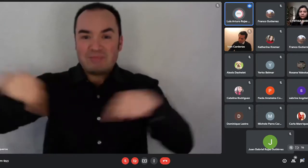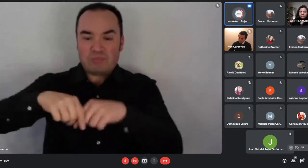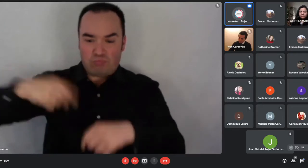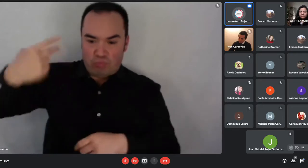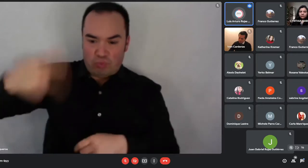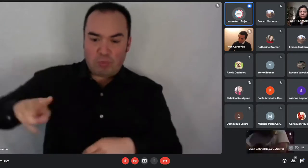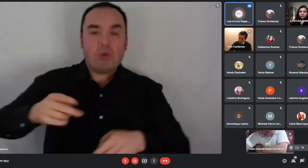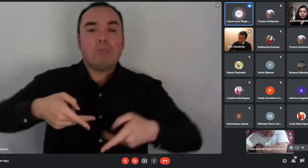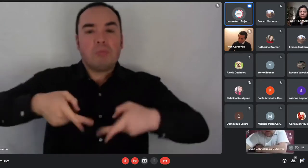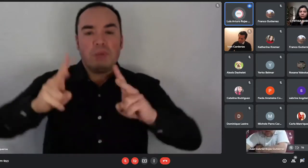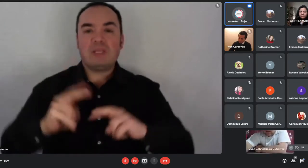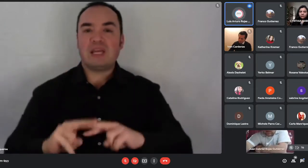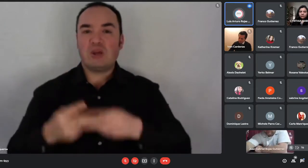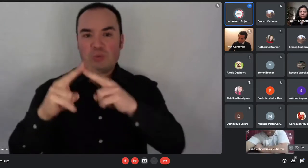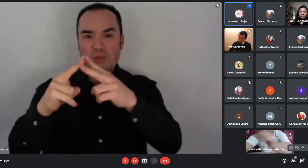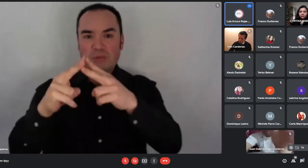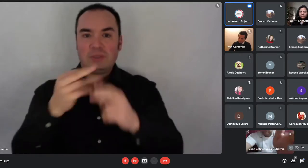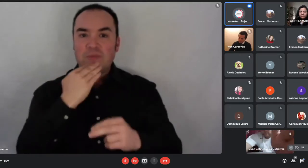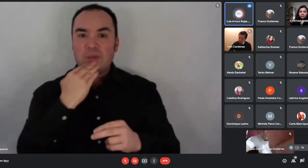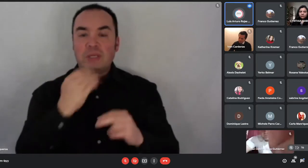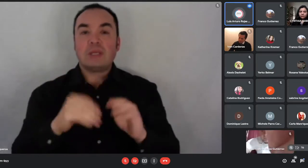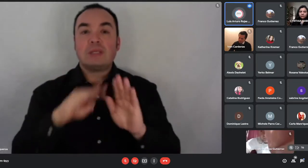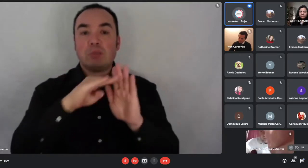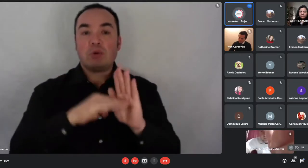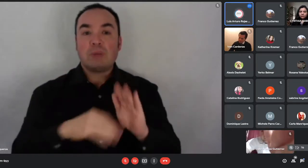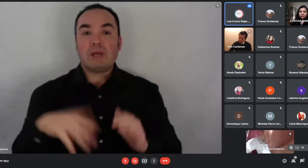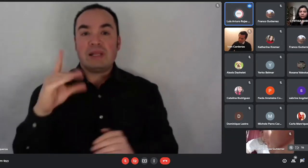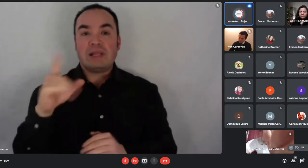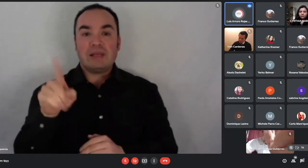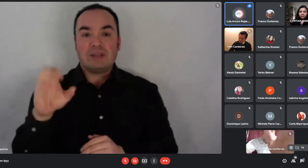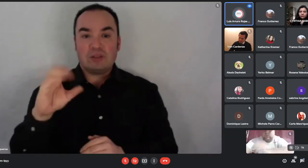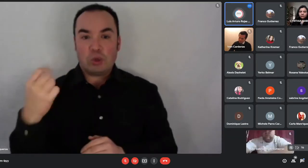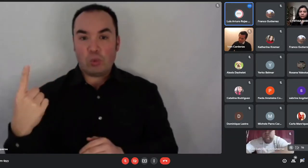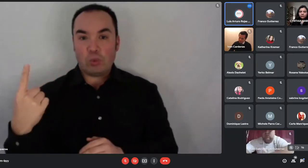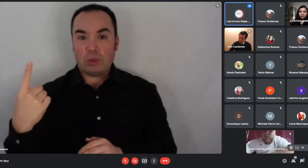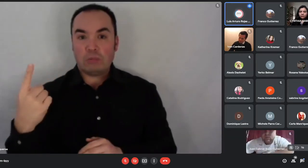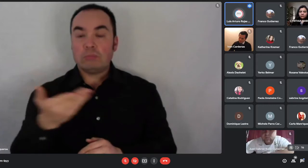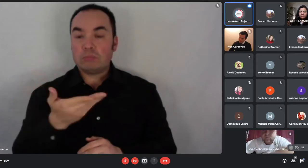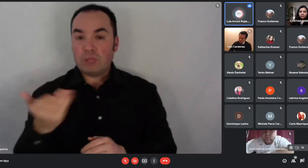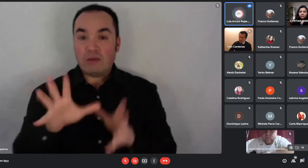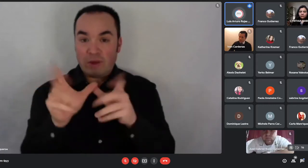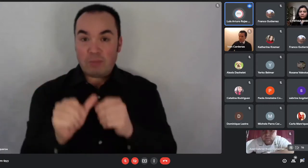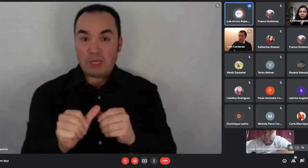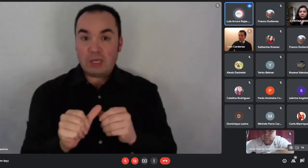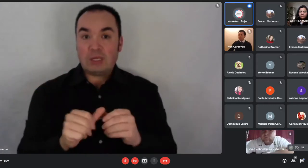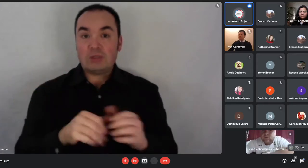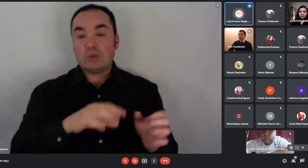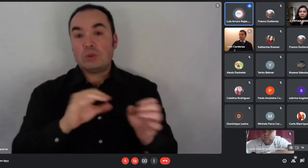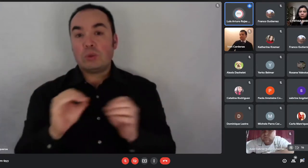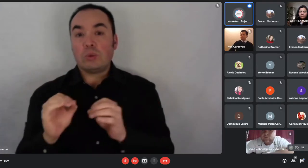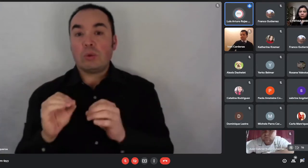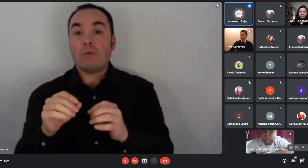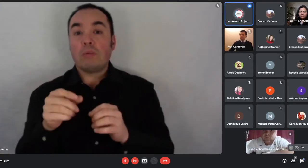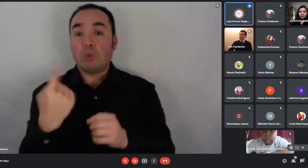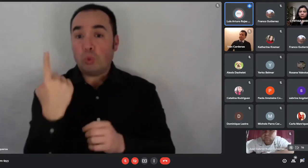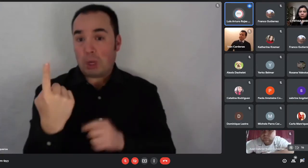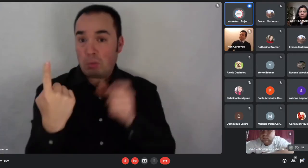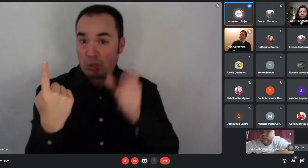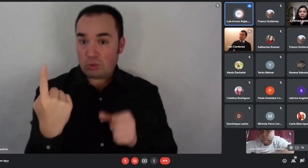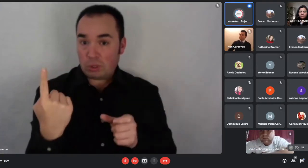postular familias o familias unipersonales, es decir, compuestas por una sola persona, que cuenten con